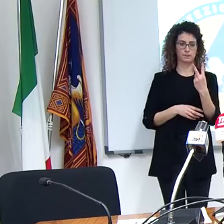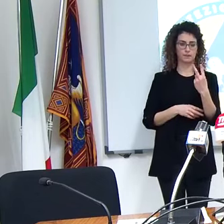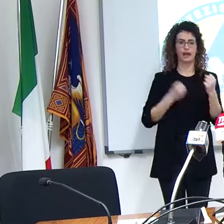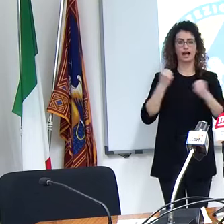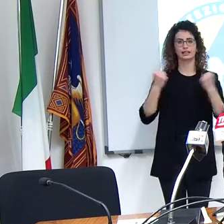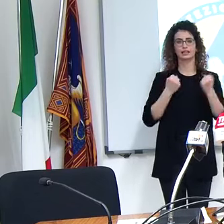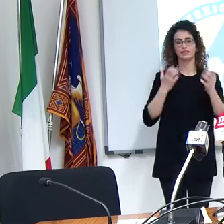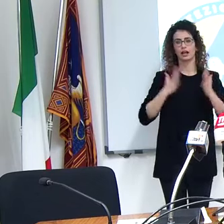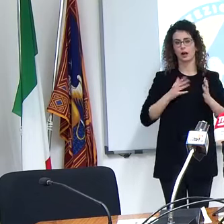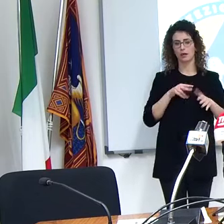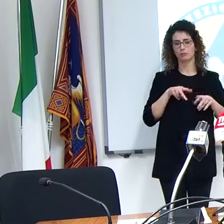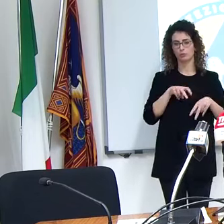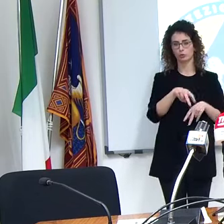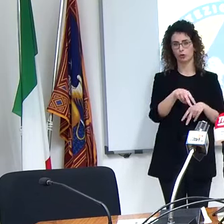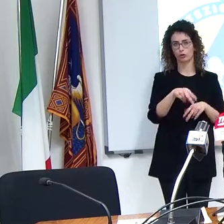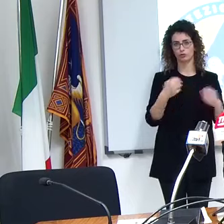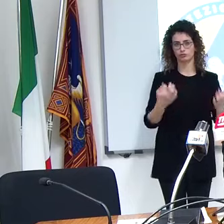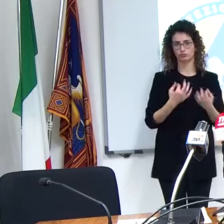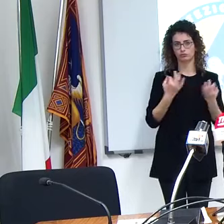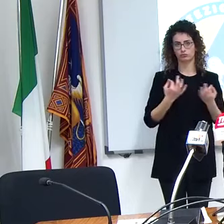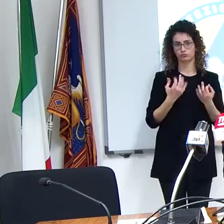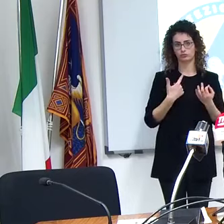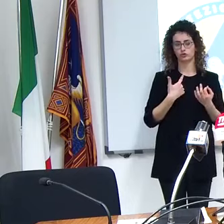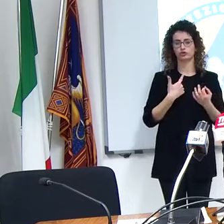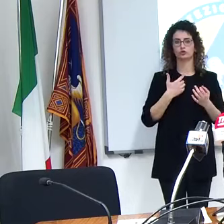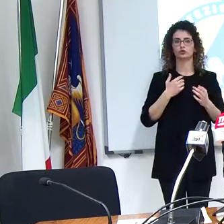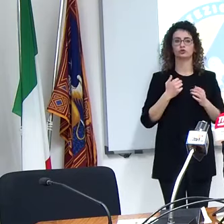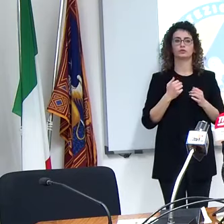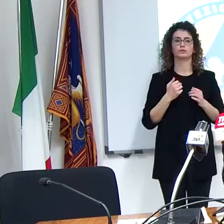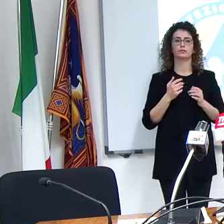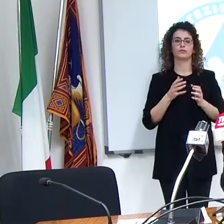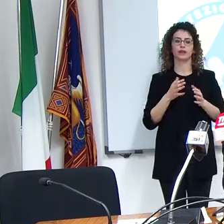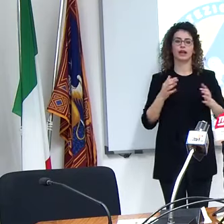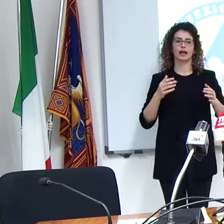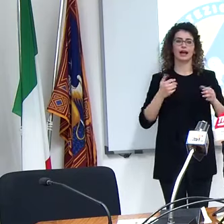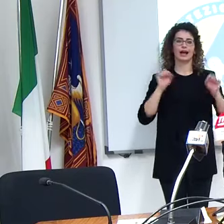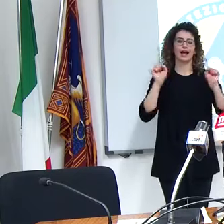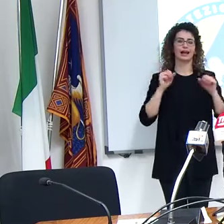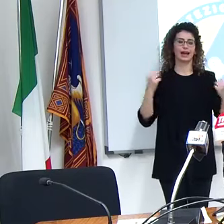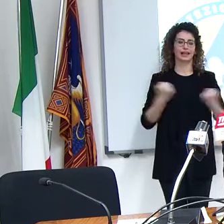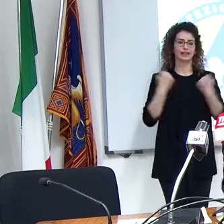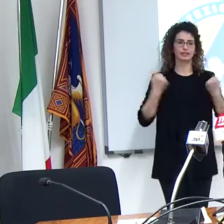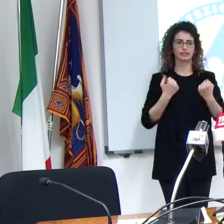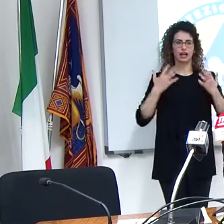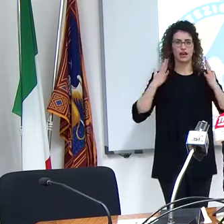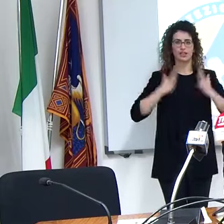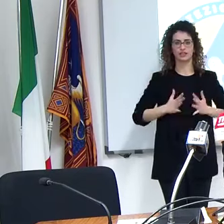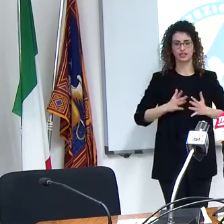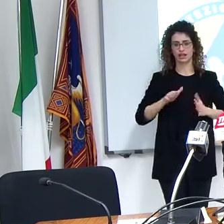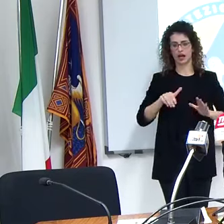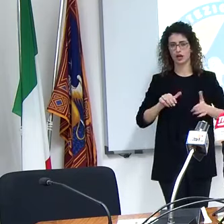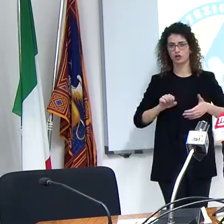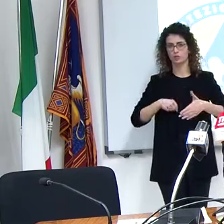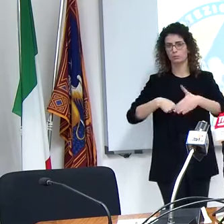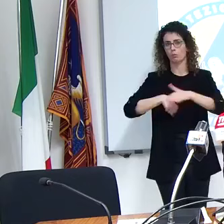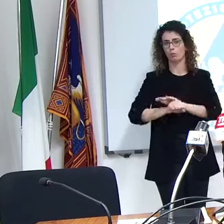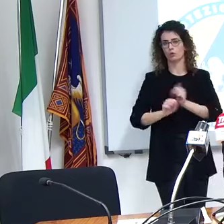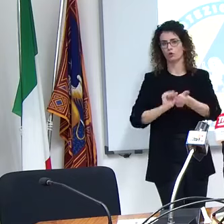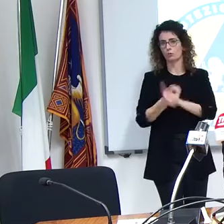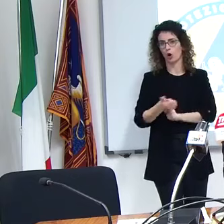è l'attività fisica non catalogata in una delle fattispecie di sport che